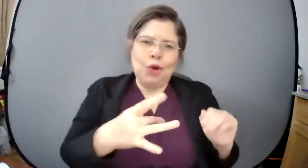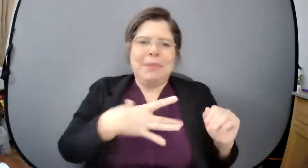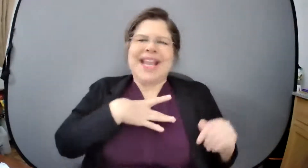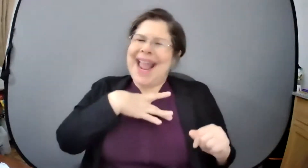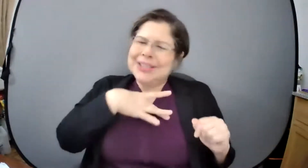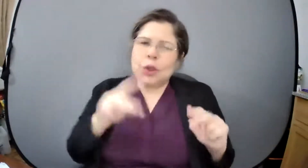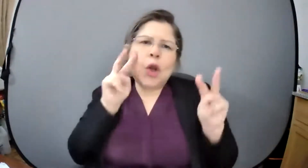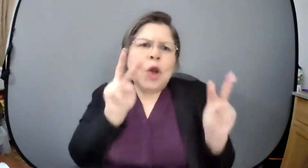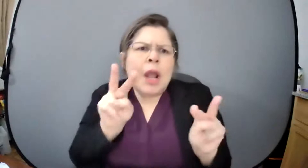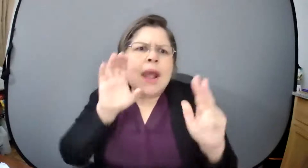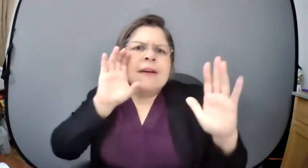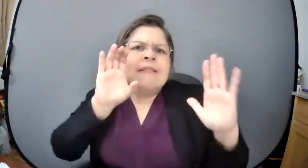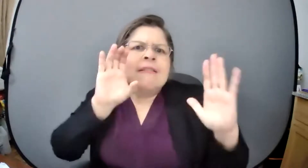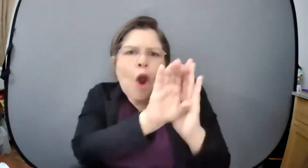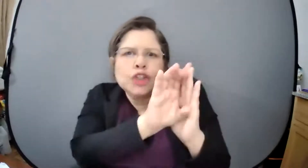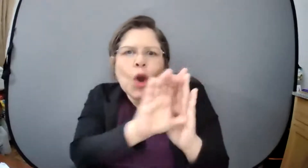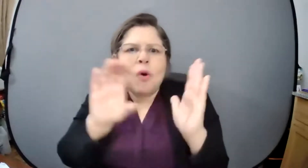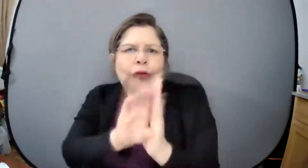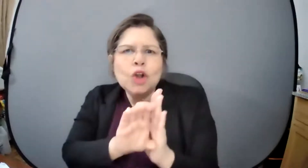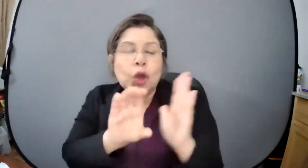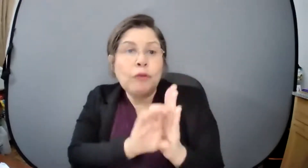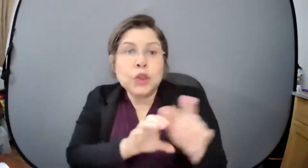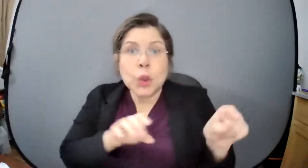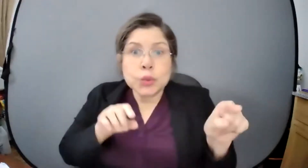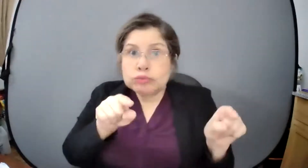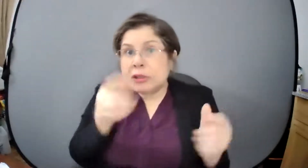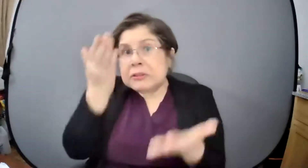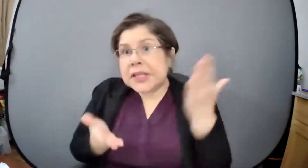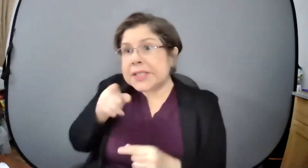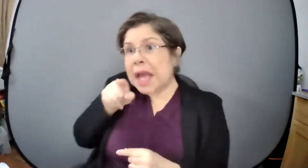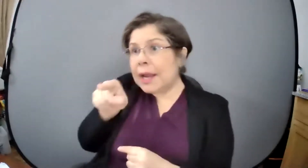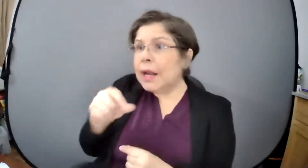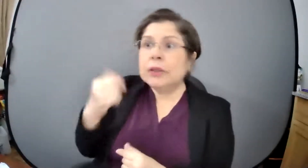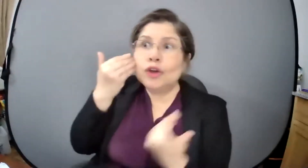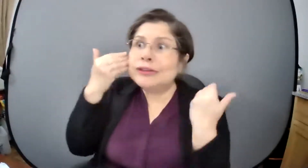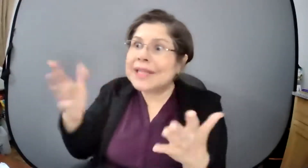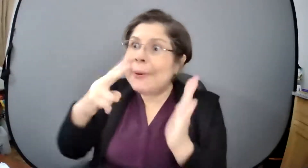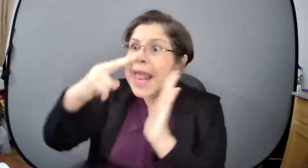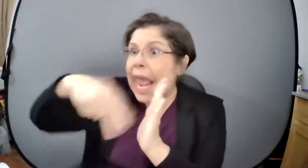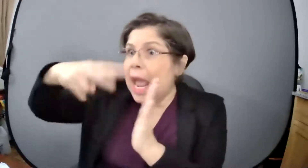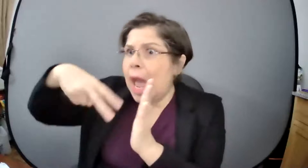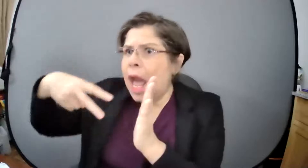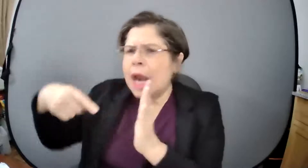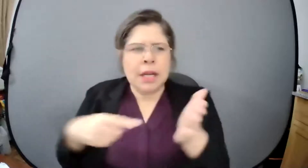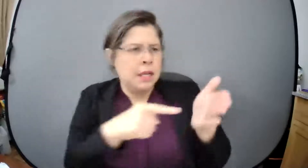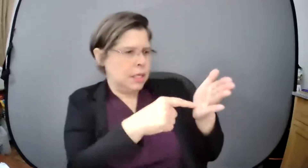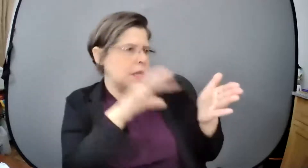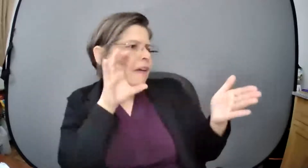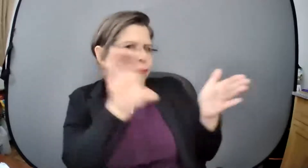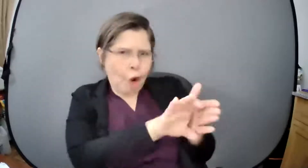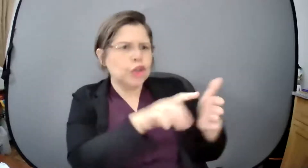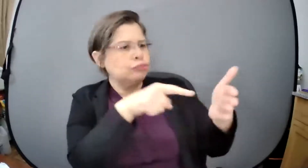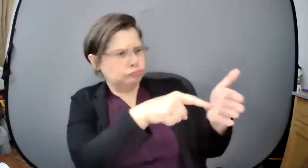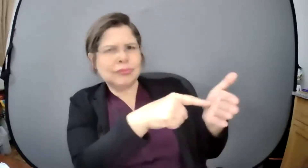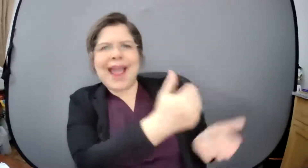imágenes ya sabe por dónde vamos. Y pues nada, estoy fascinada, me encantó. Creo que llevamos un tiempo